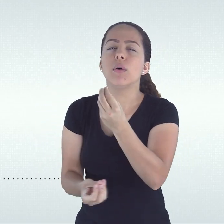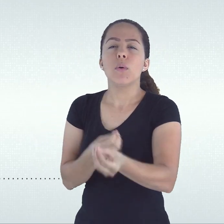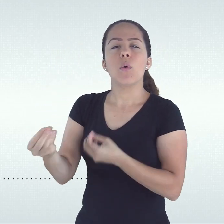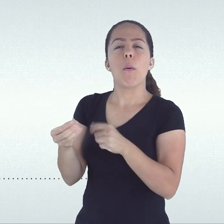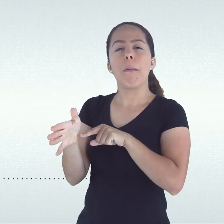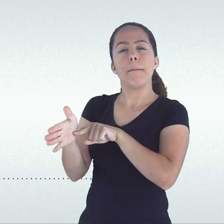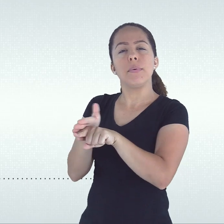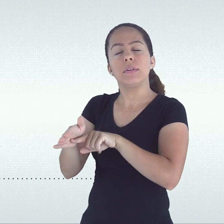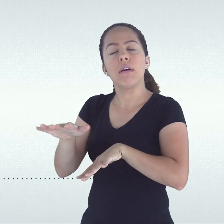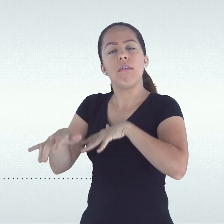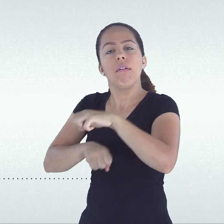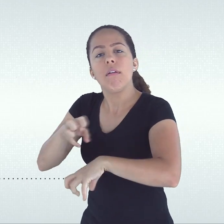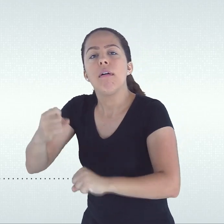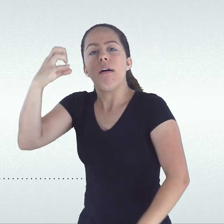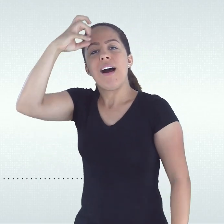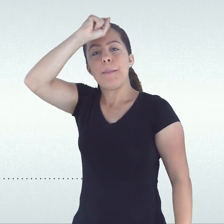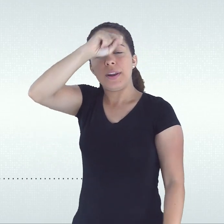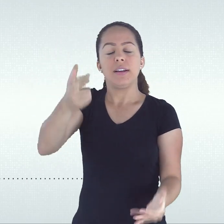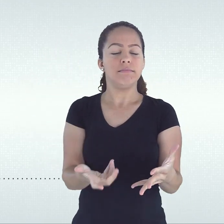na escola.